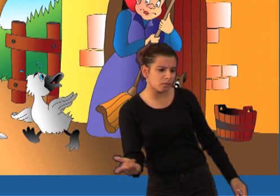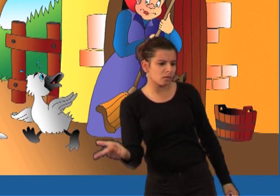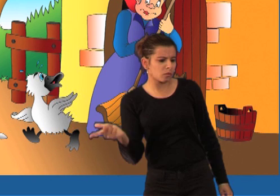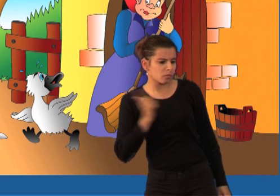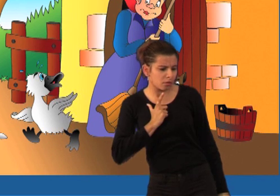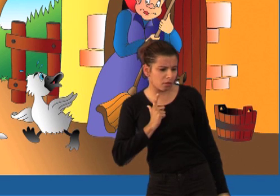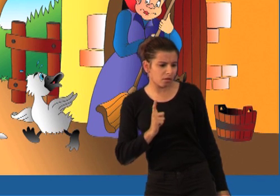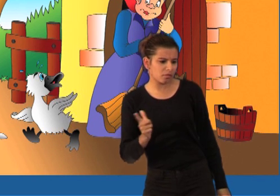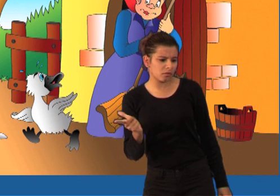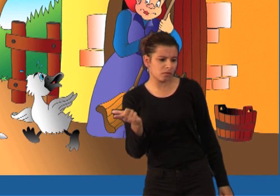snese jaje.